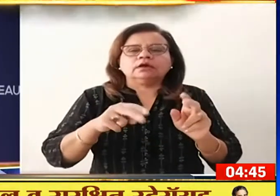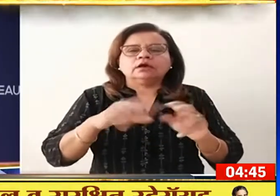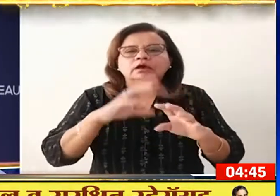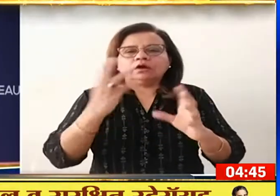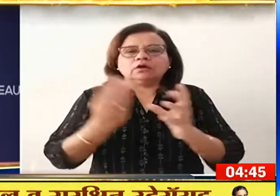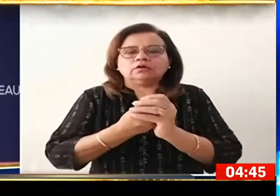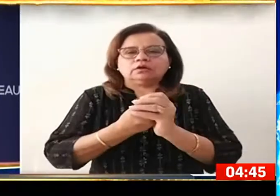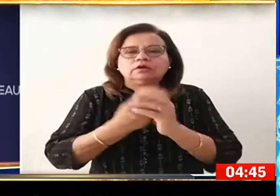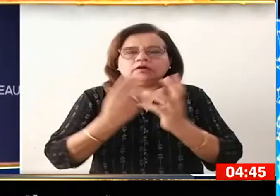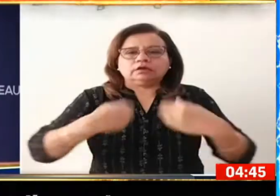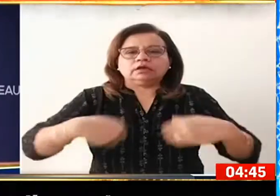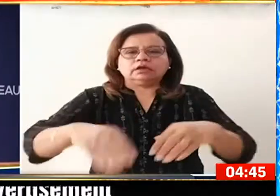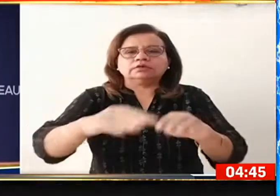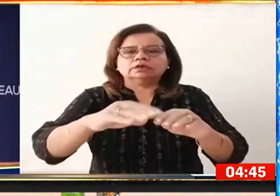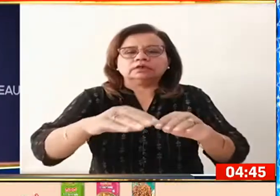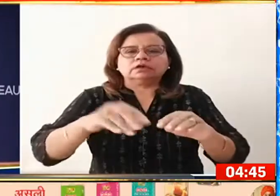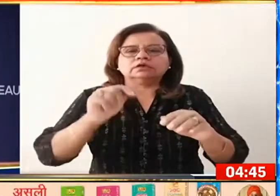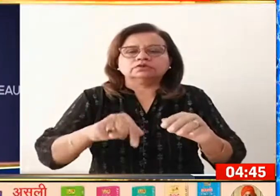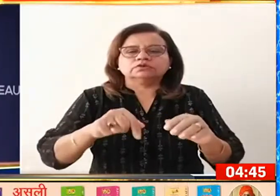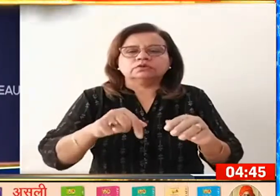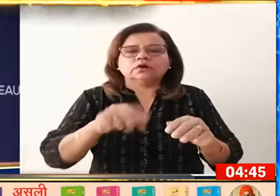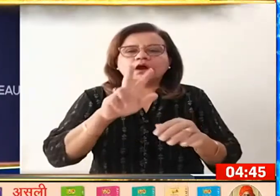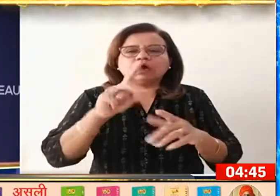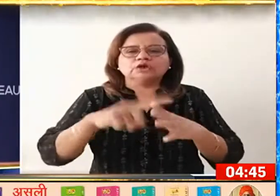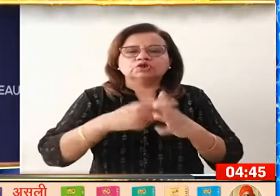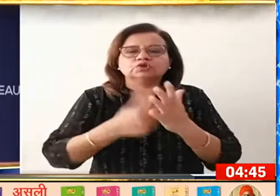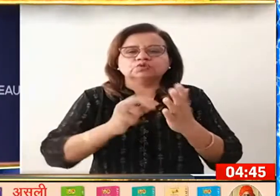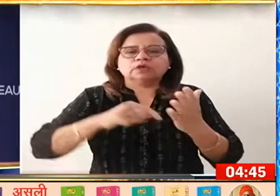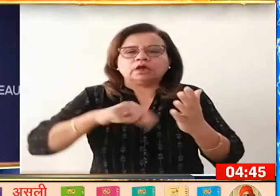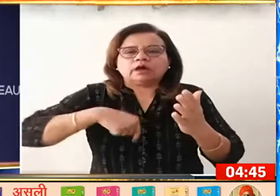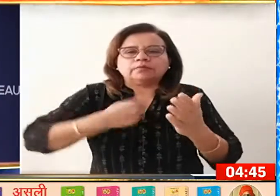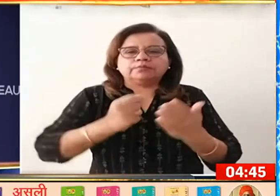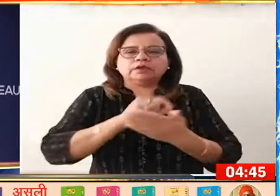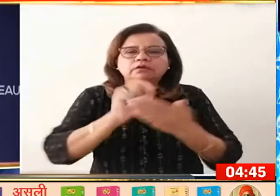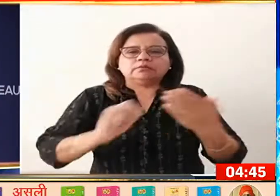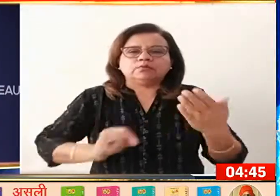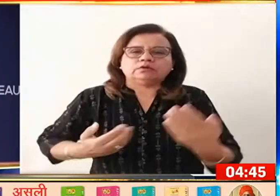किया जाएगा जो 8 जून तक अपनी रिपोर्ट सौपेगा